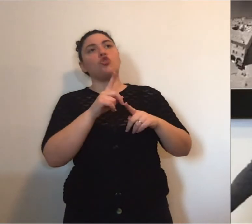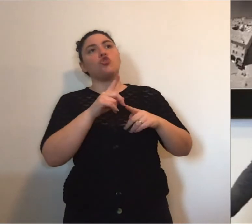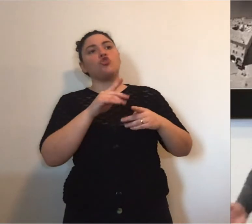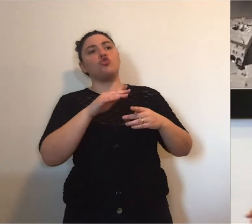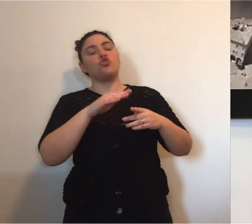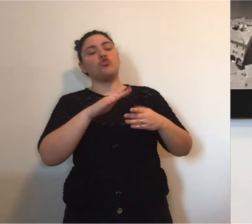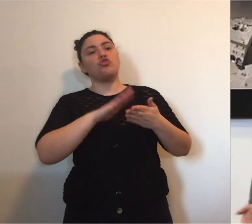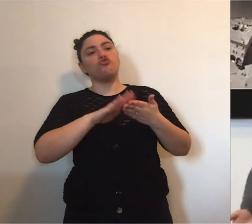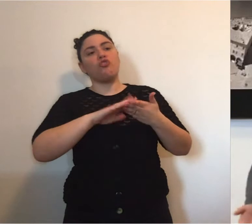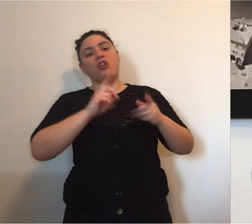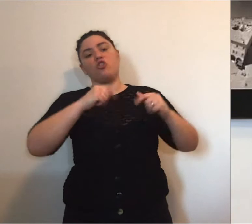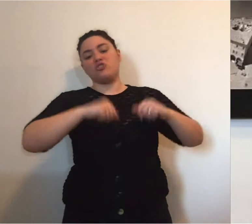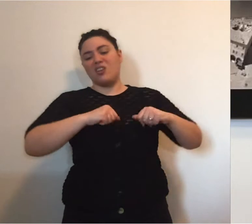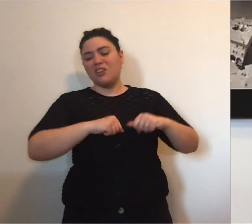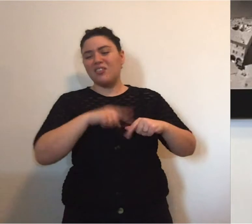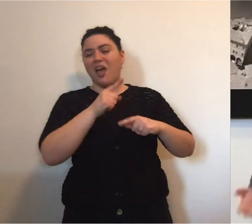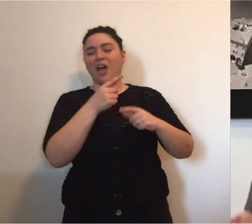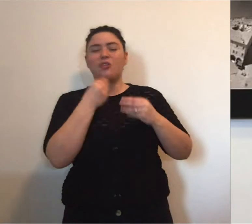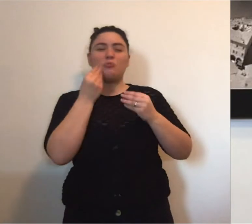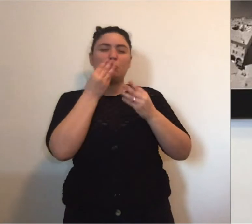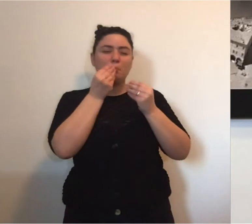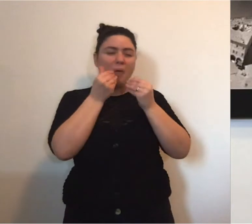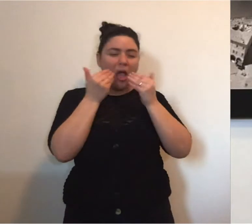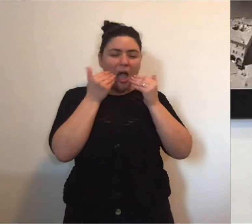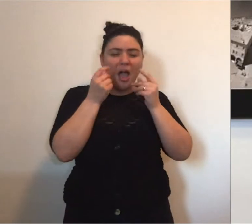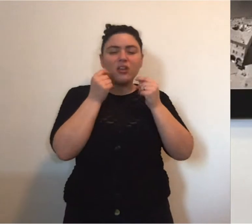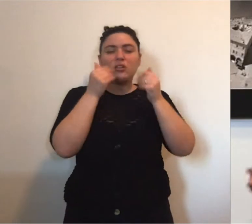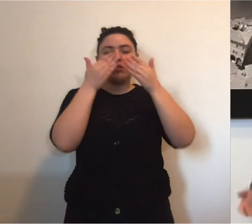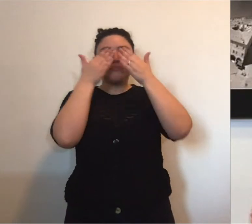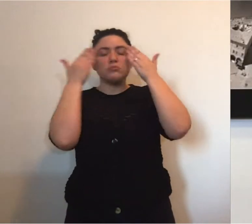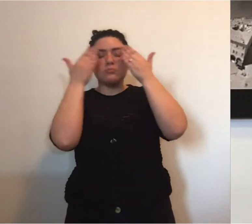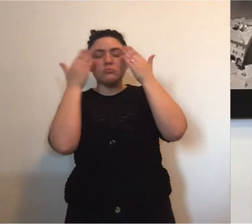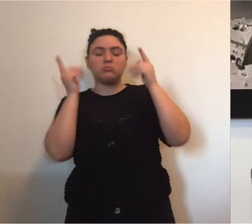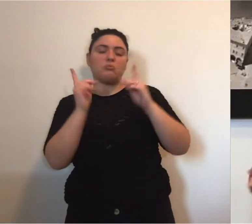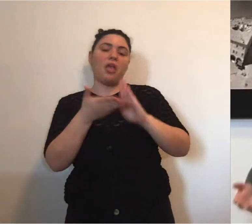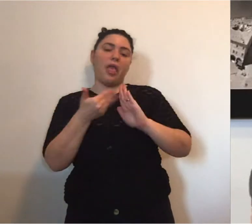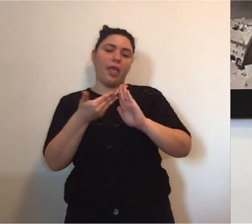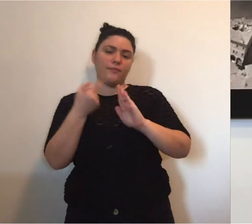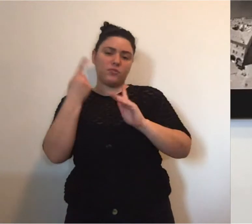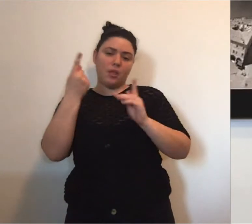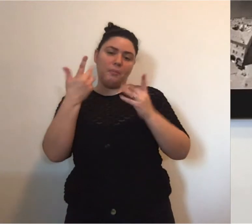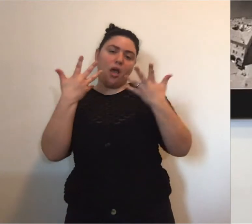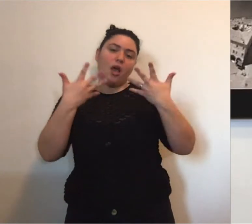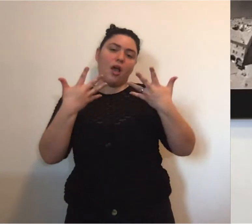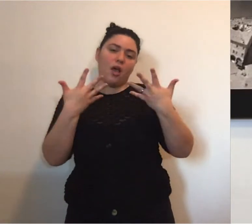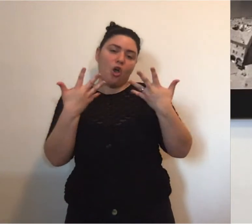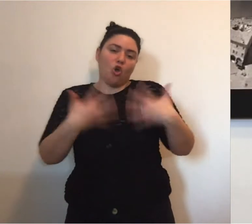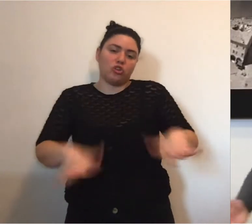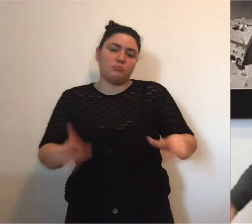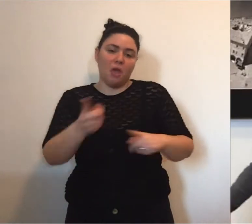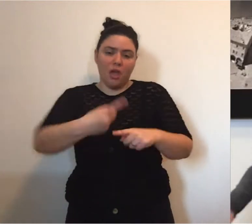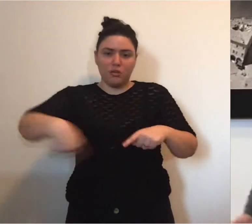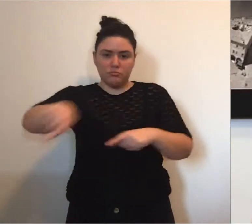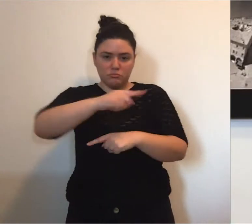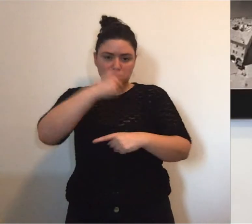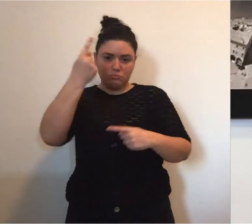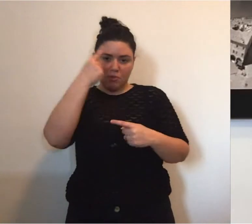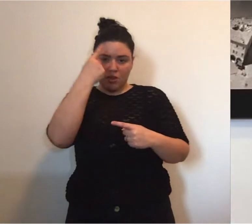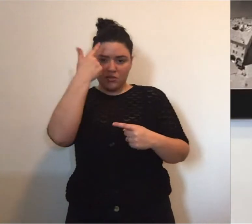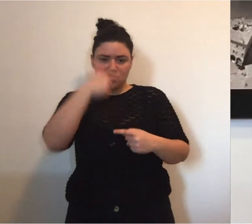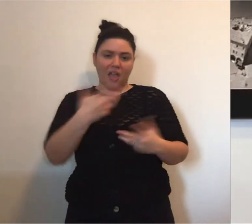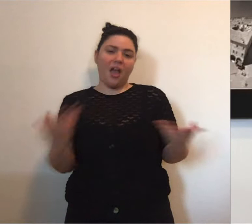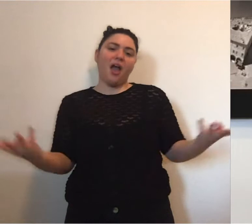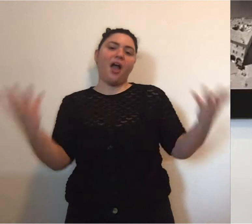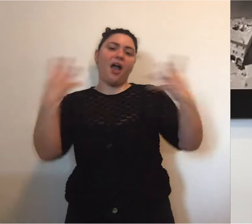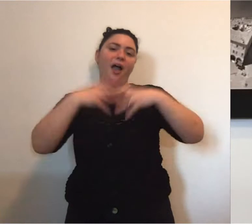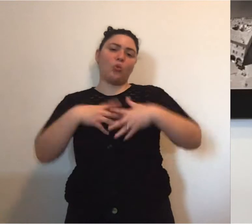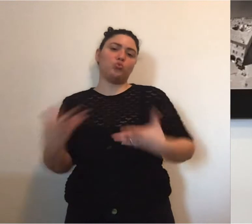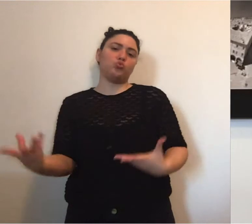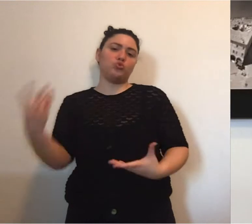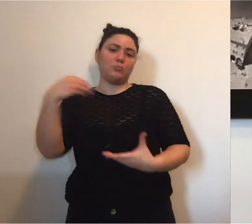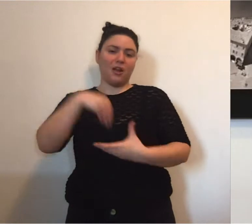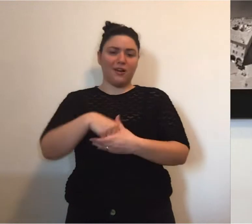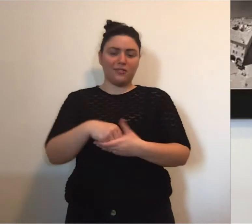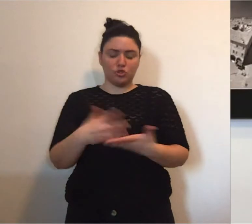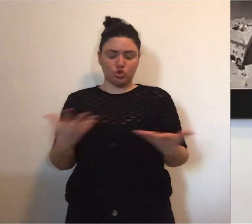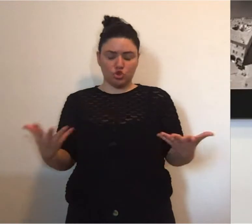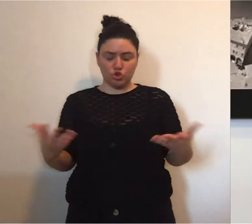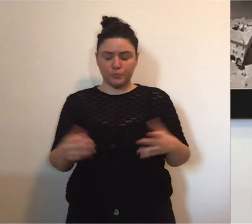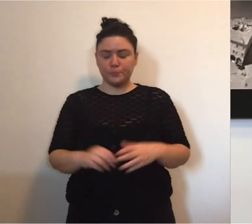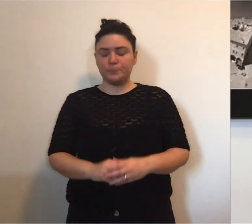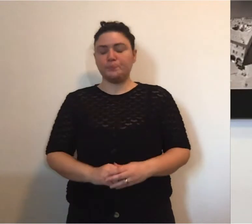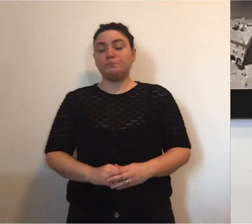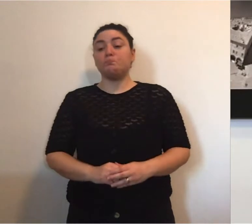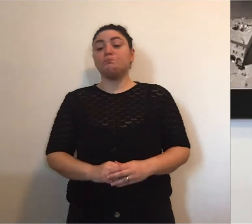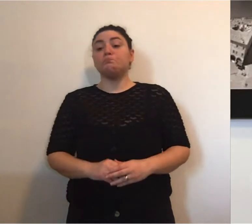-sanitarie, cioè se non si mette le mani in bocca, se non si sfrega gli occhi eccetera eccetera. Questo ormai dovrebbe essere diventato, diciamo così,